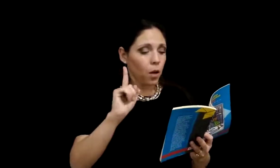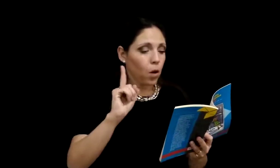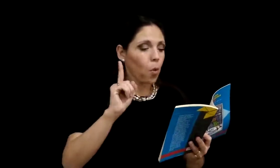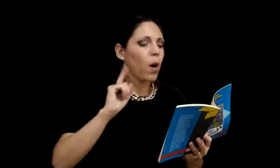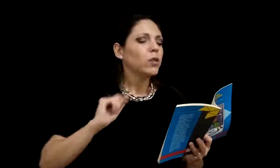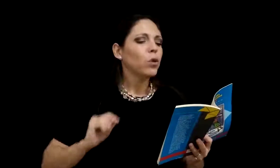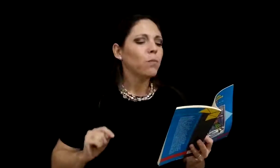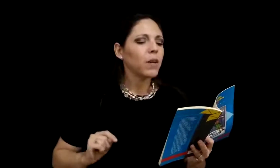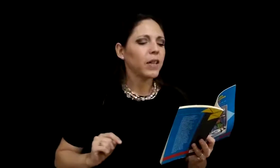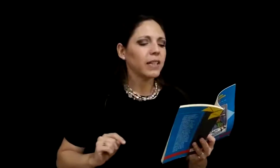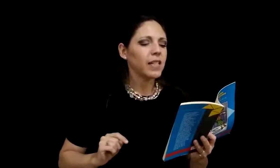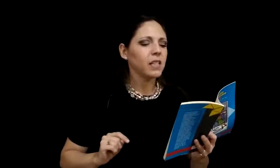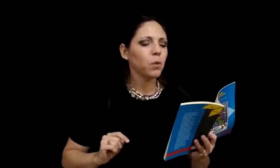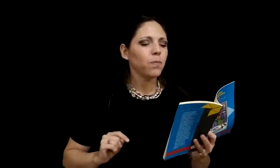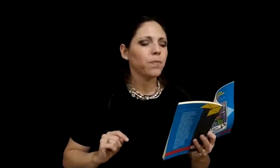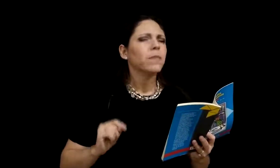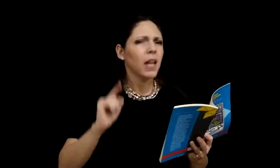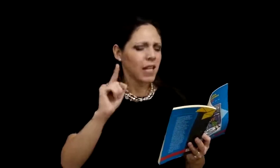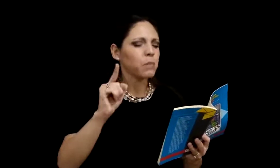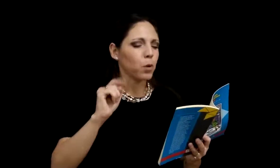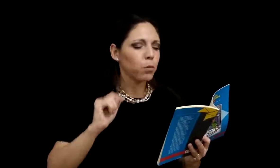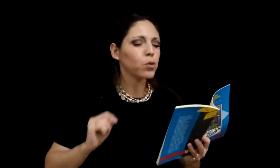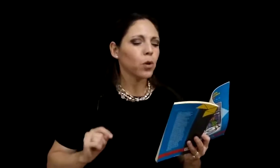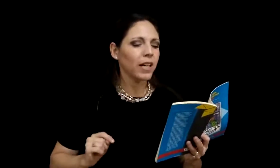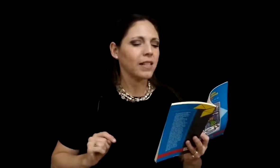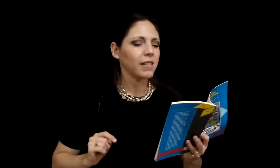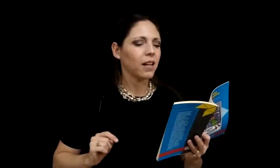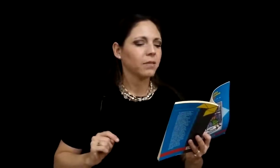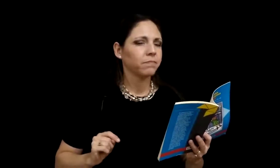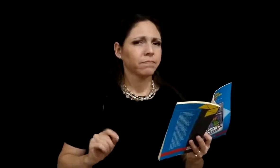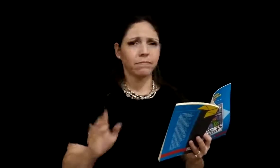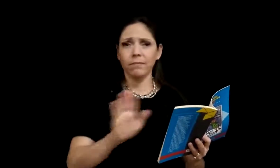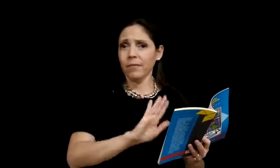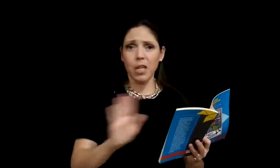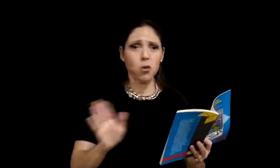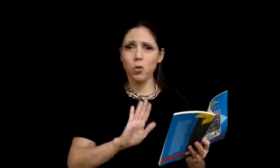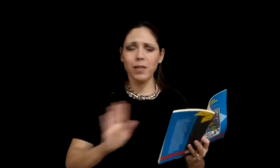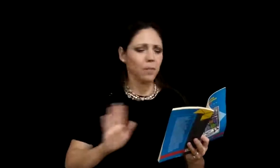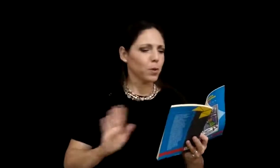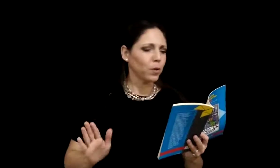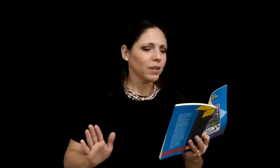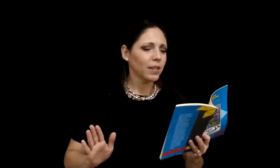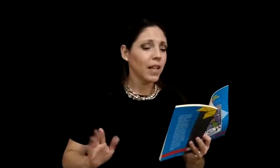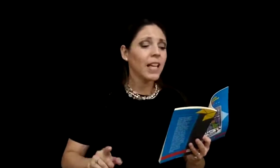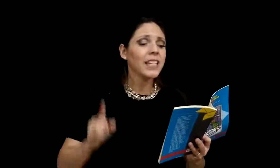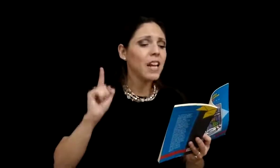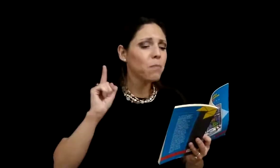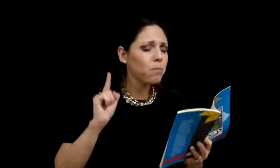Cuando don perfectísimo les propuso regresar, ninguno aceptó y el